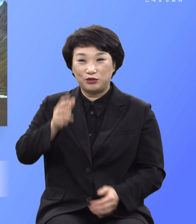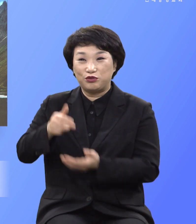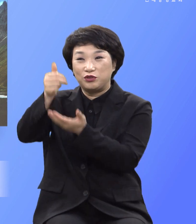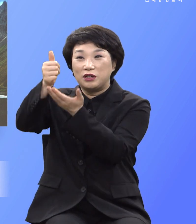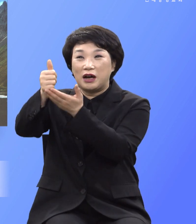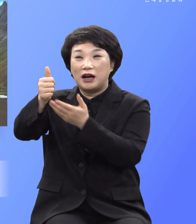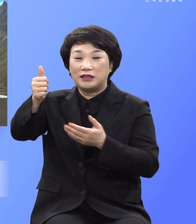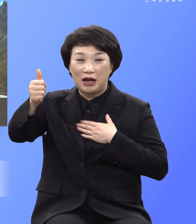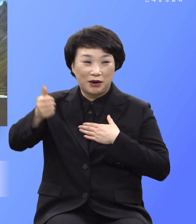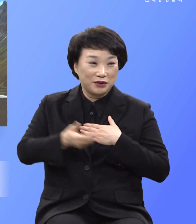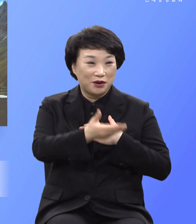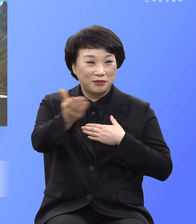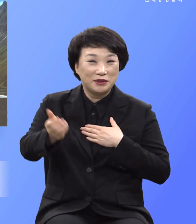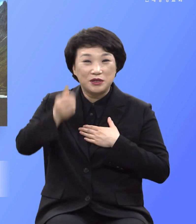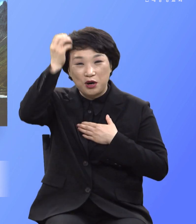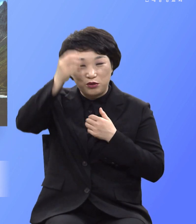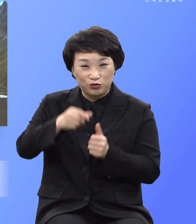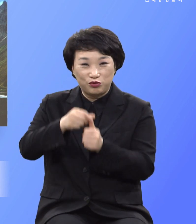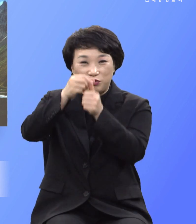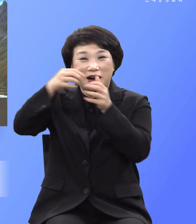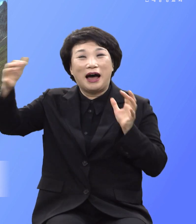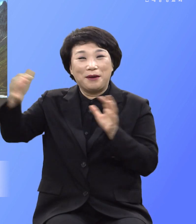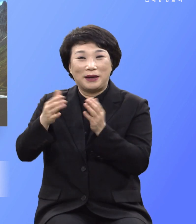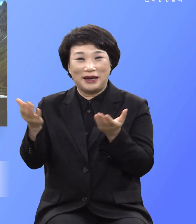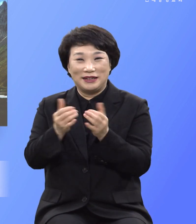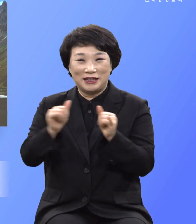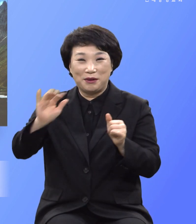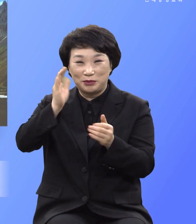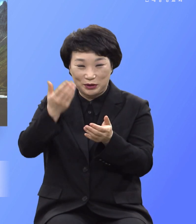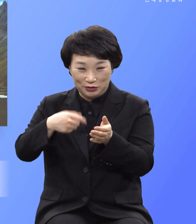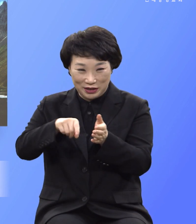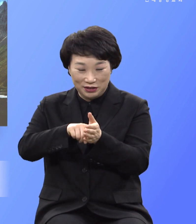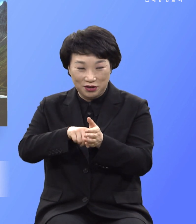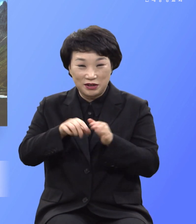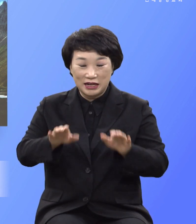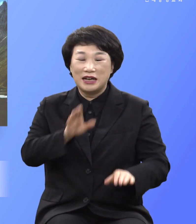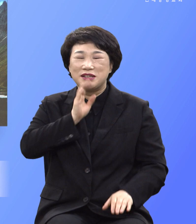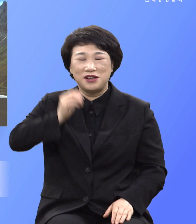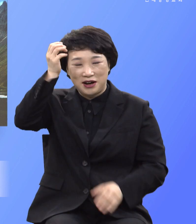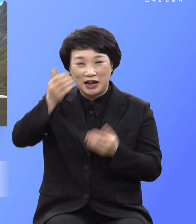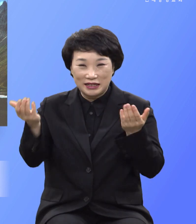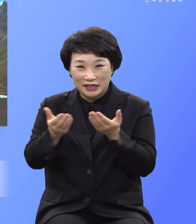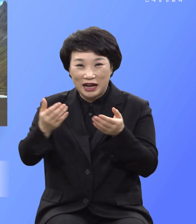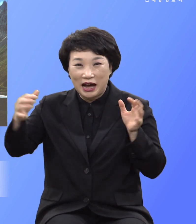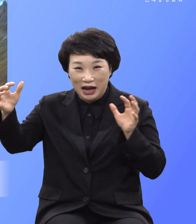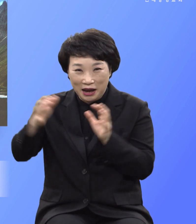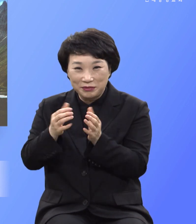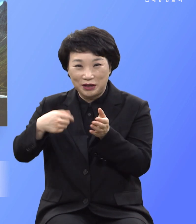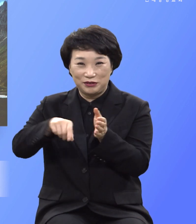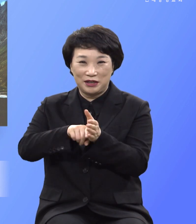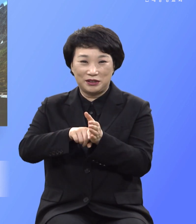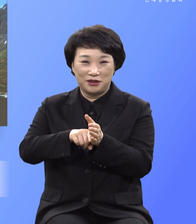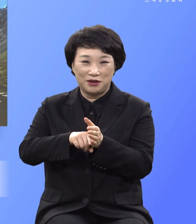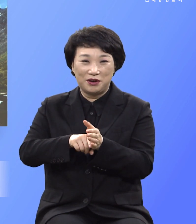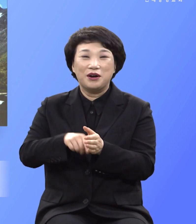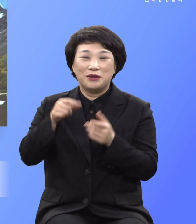영혼구력의 동력자가 되기 위해서 훌륭한 동력자가 되기 위해서 그런 것입니다